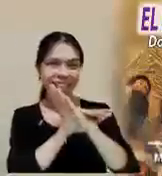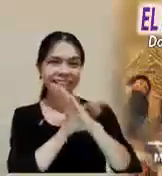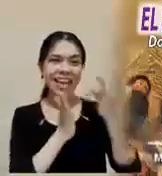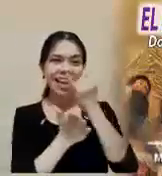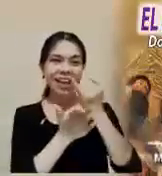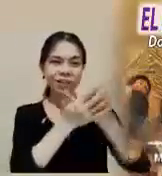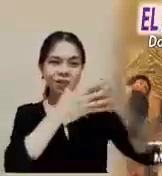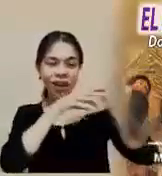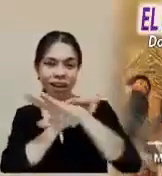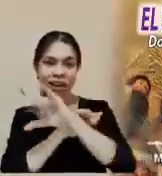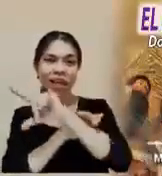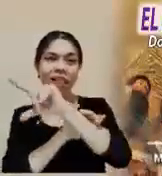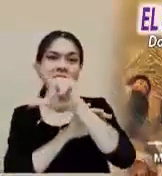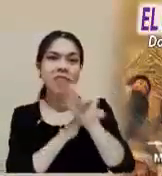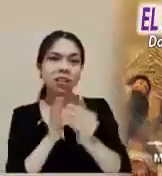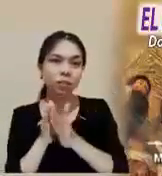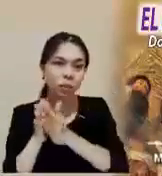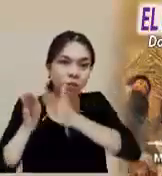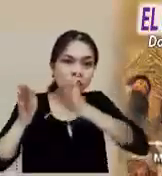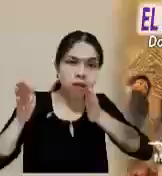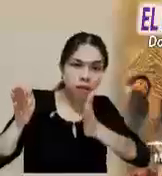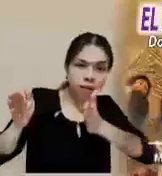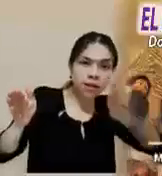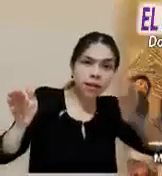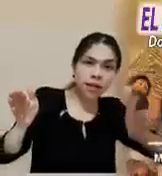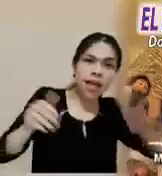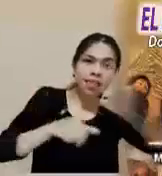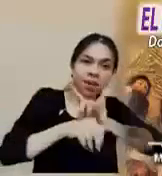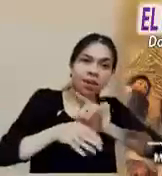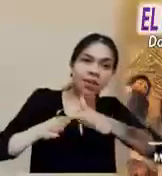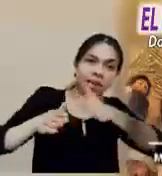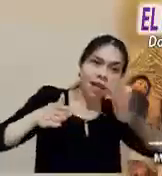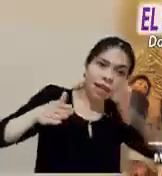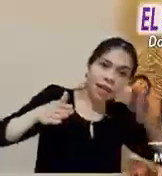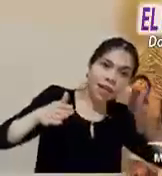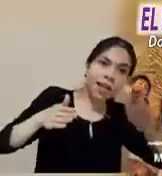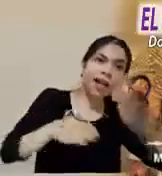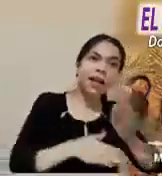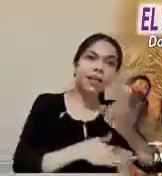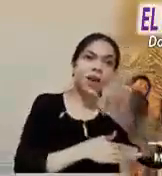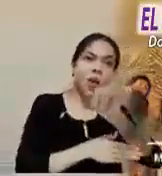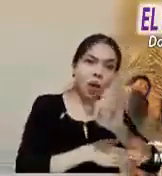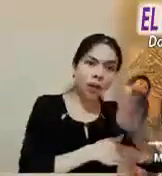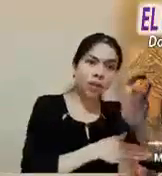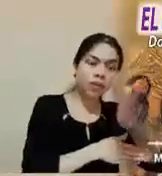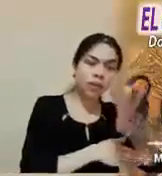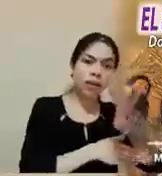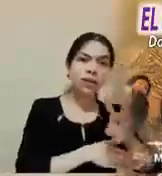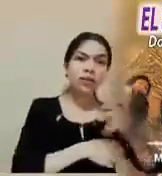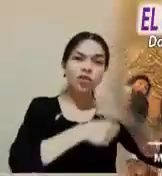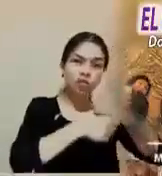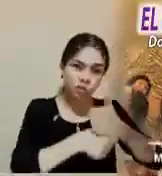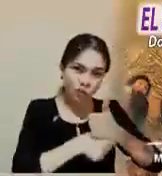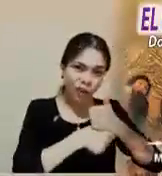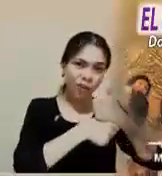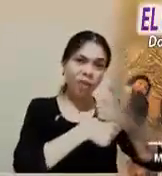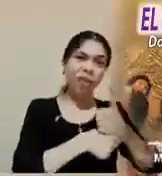día, manifestarse en la entrega plena, dolorosa, de amor y compasión por todos los hombres.